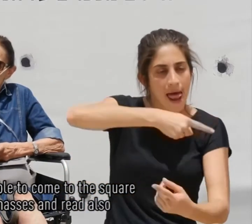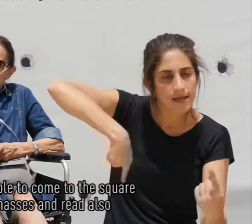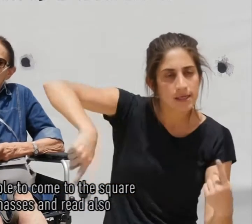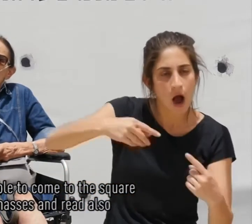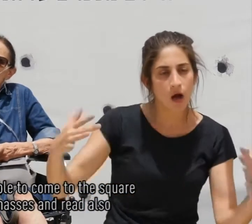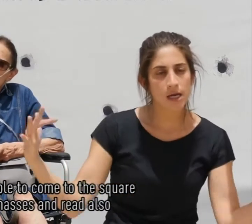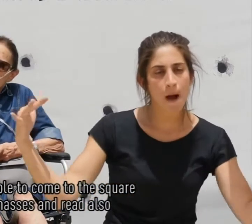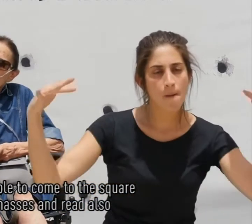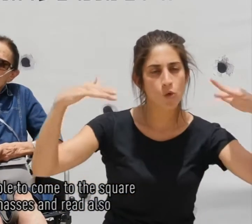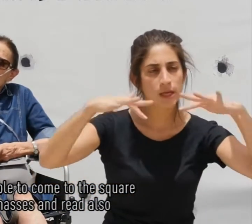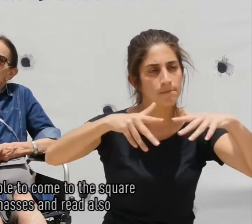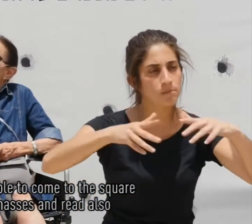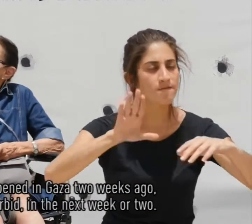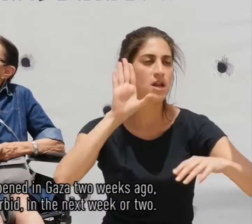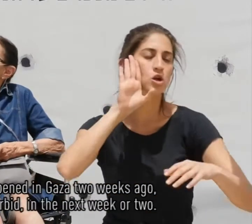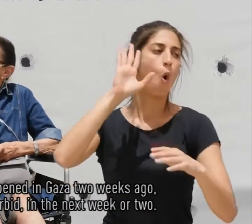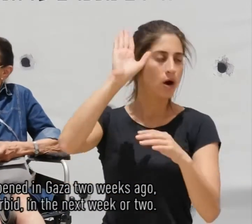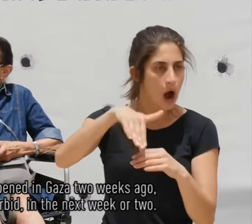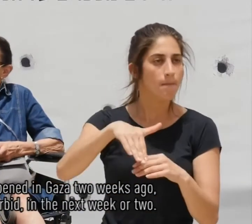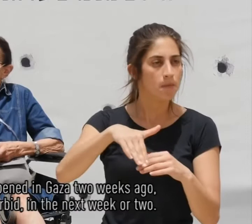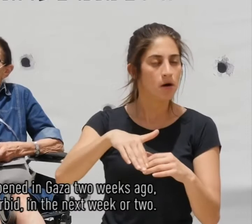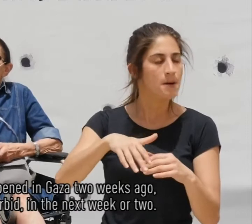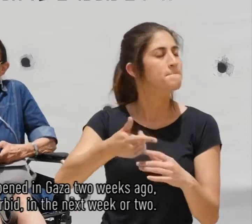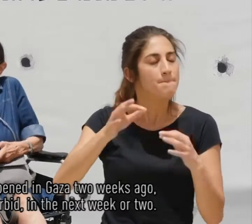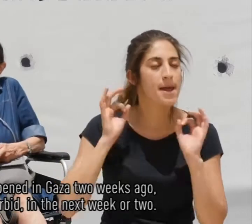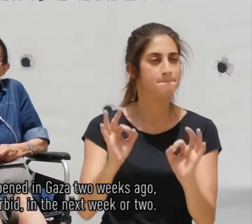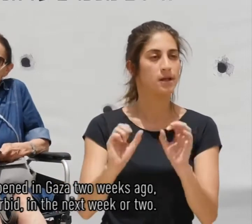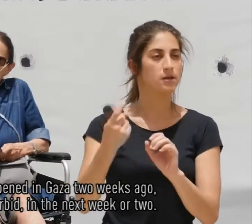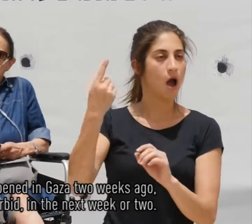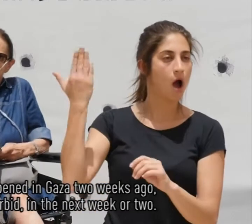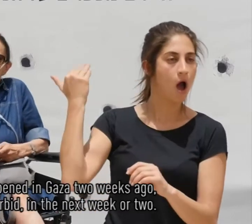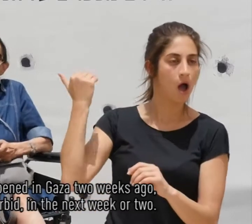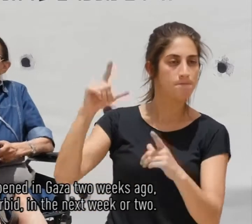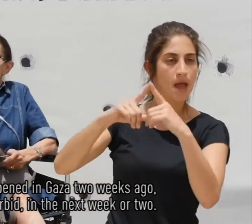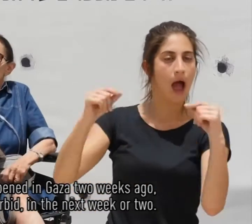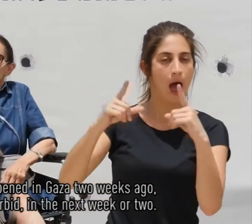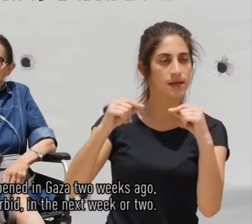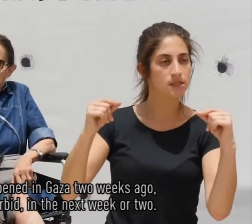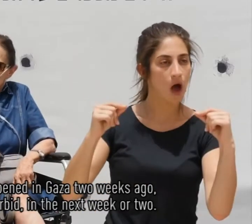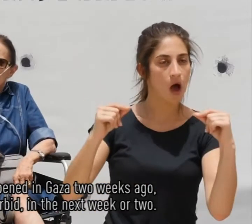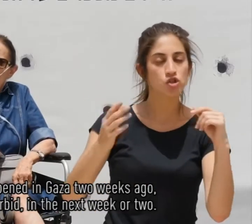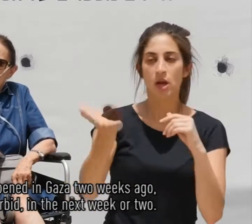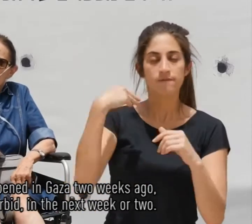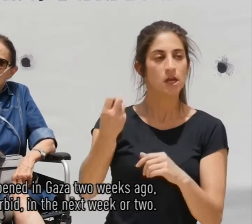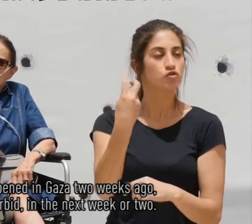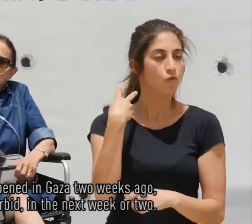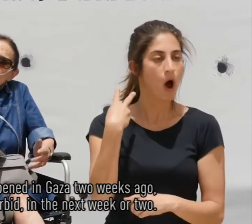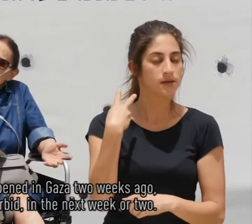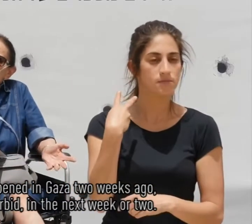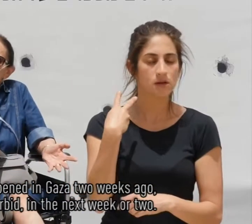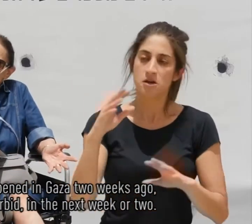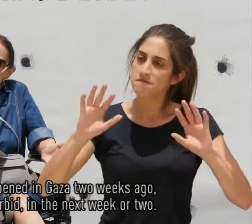המונים ולקרוא גם מה באמת היה בעזה של לפני שבועיים